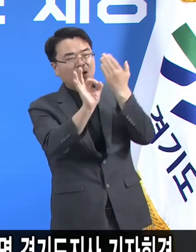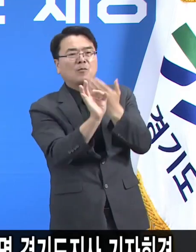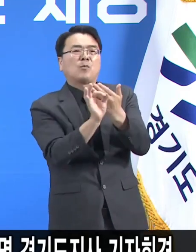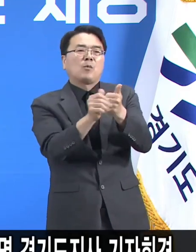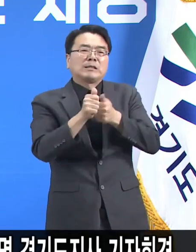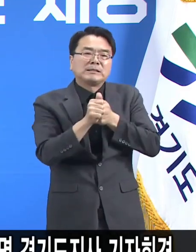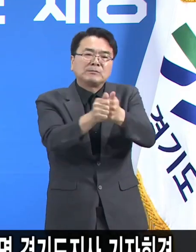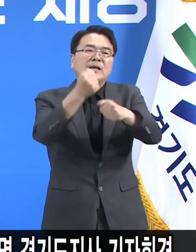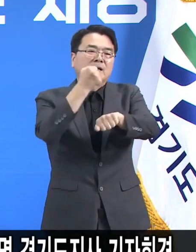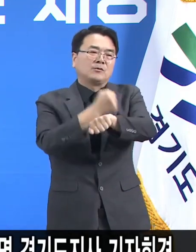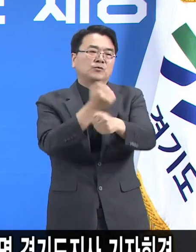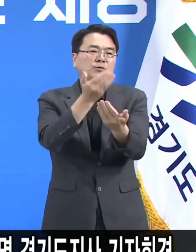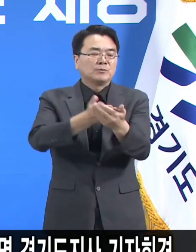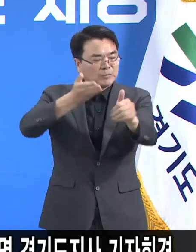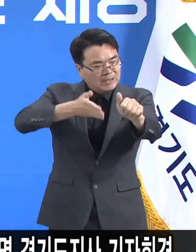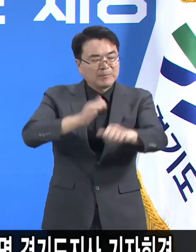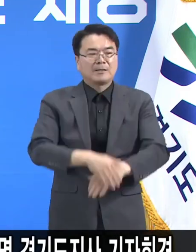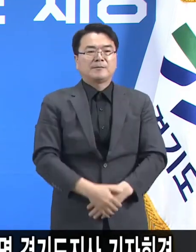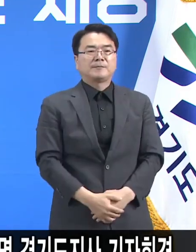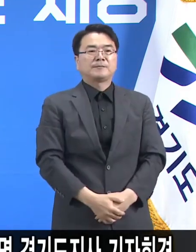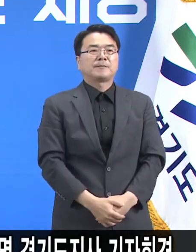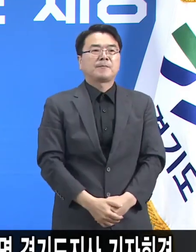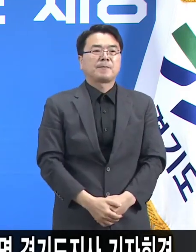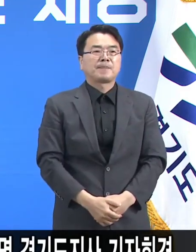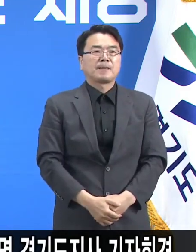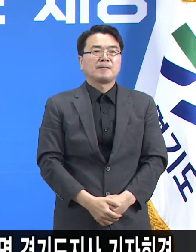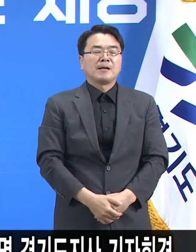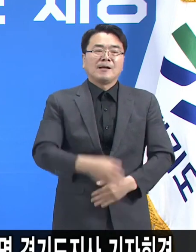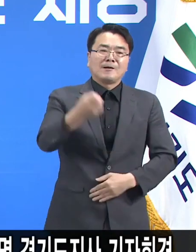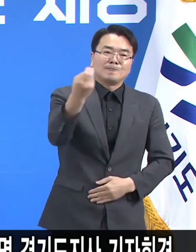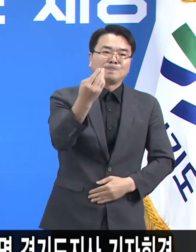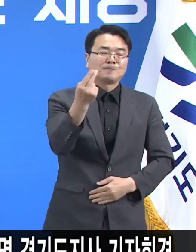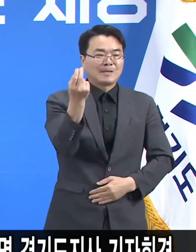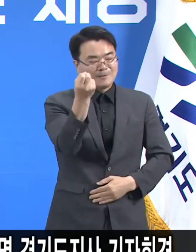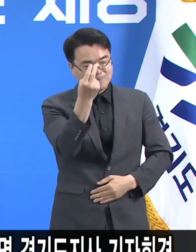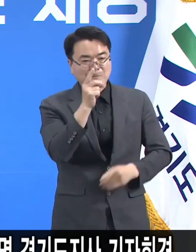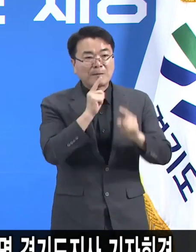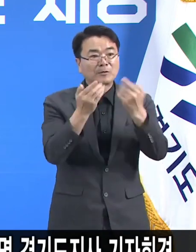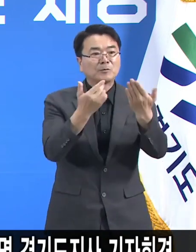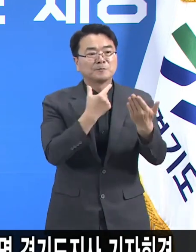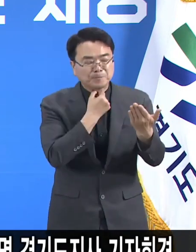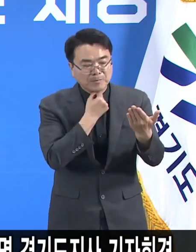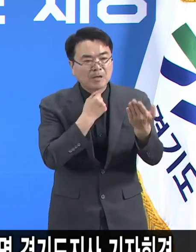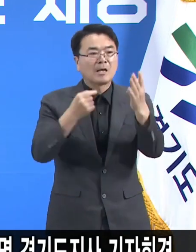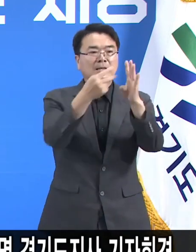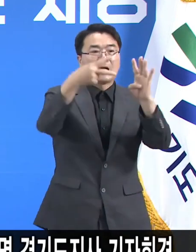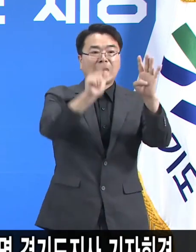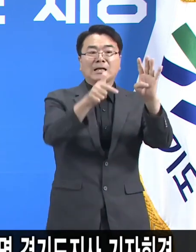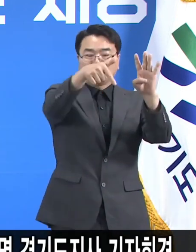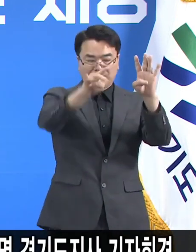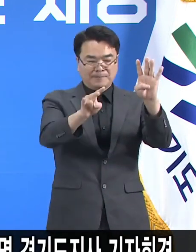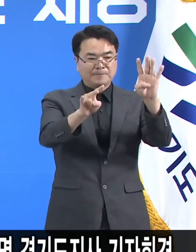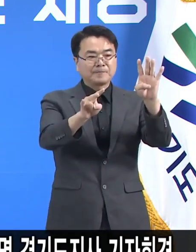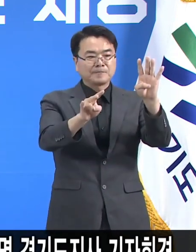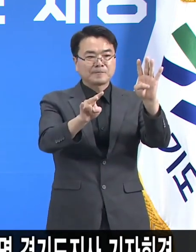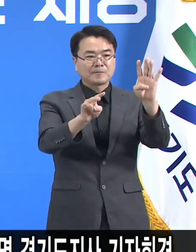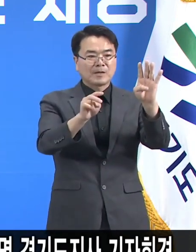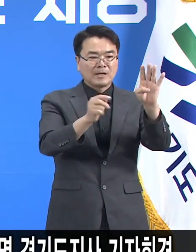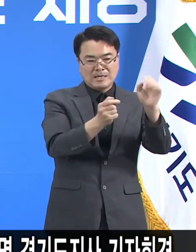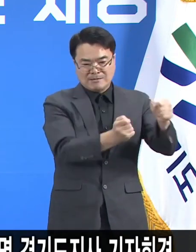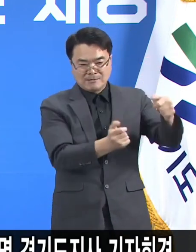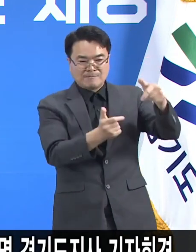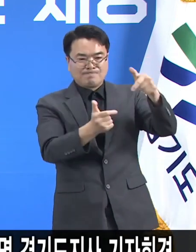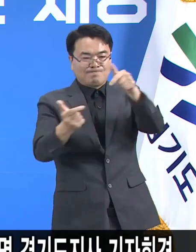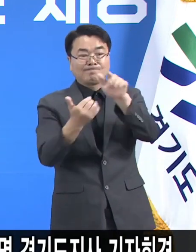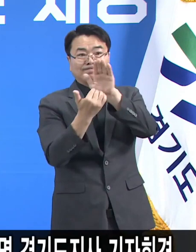지켜주시기 바랍니다. 다시 말씀드리지만 이번 4단계에서 유행을